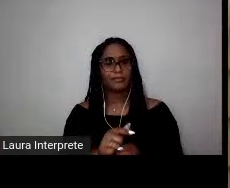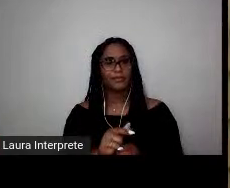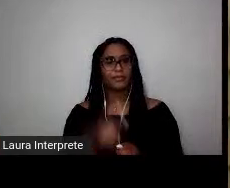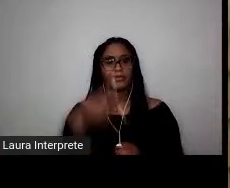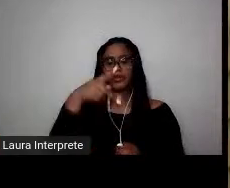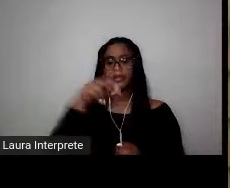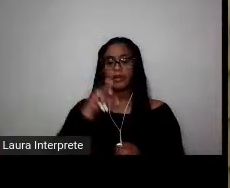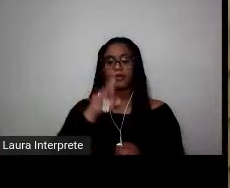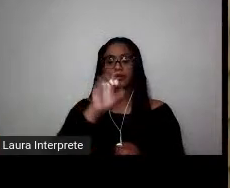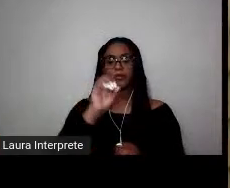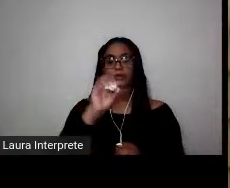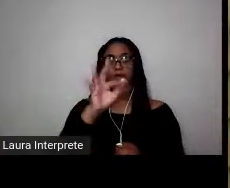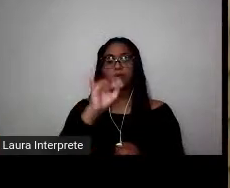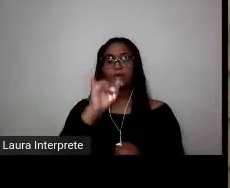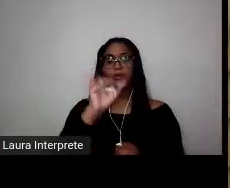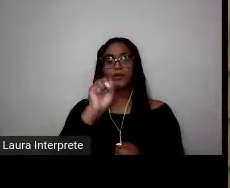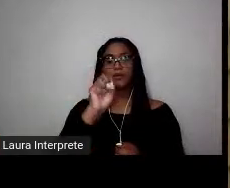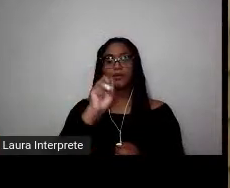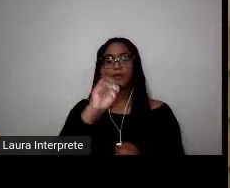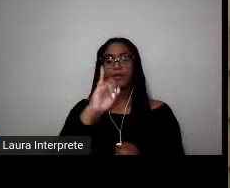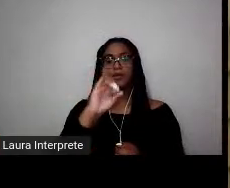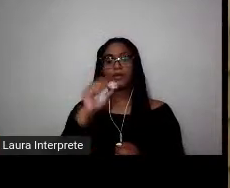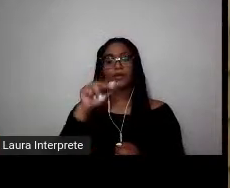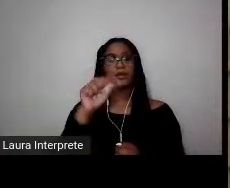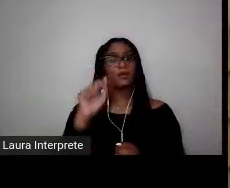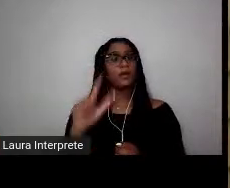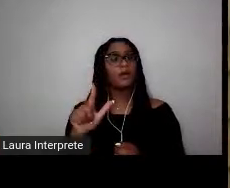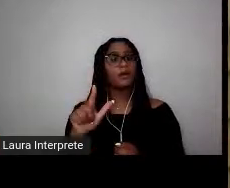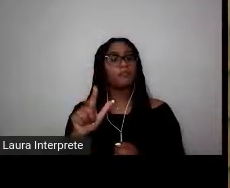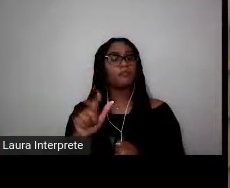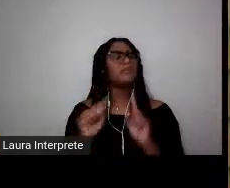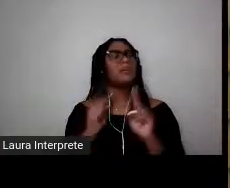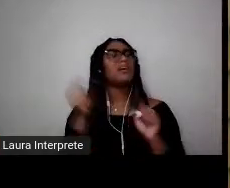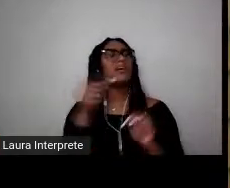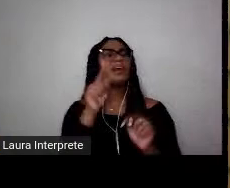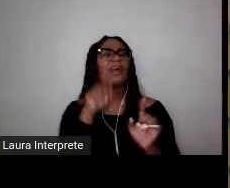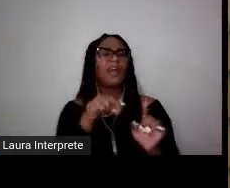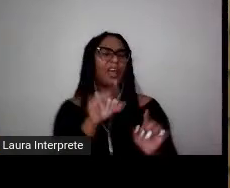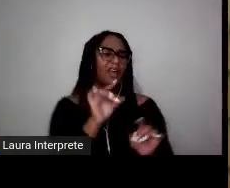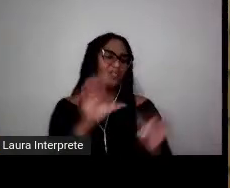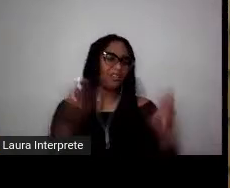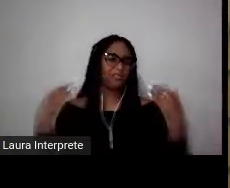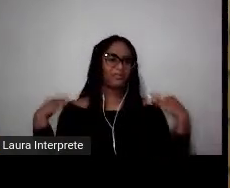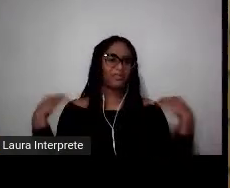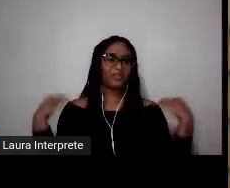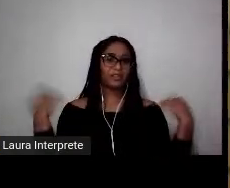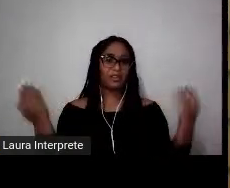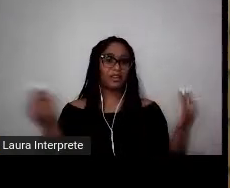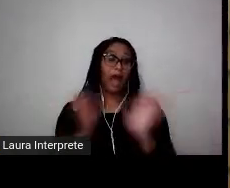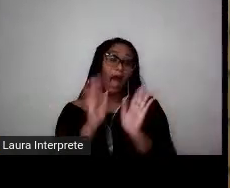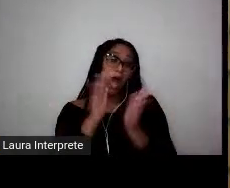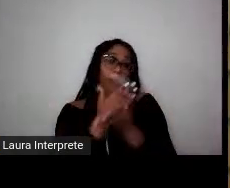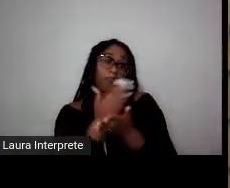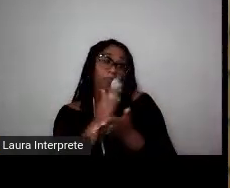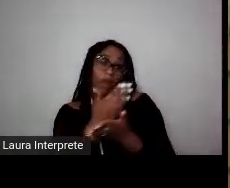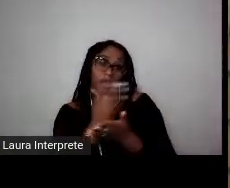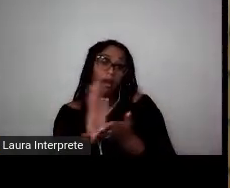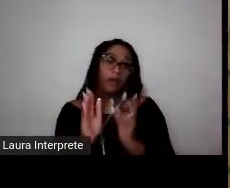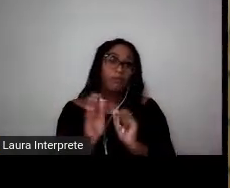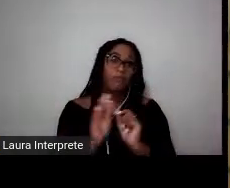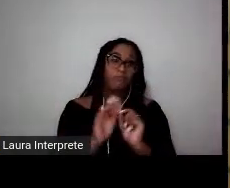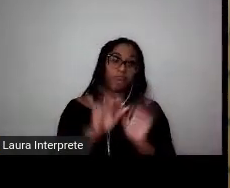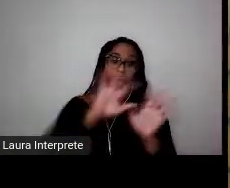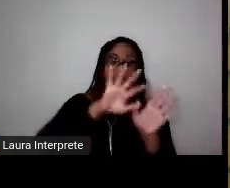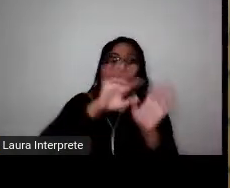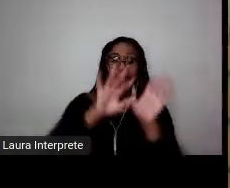Ou será que o futebol de mulheres é essencialmente amador com alguns lapsos de profissionalização em campeonatos esporádicos?